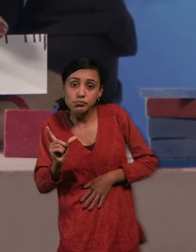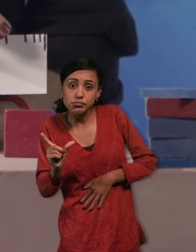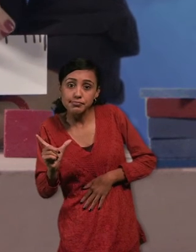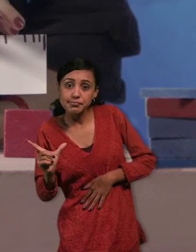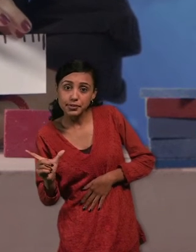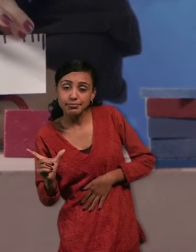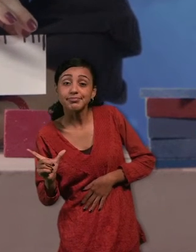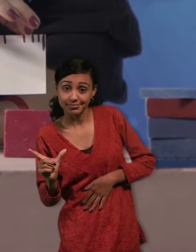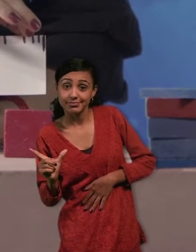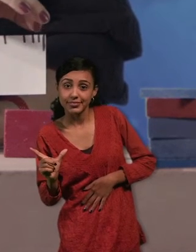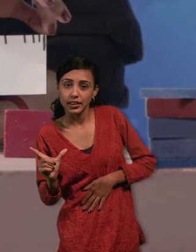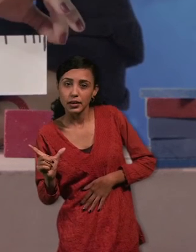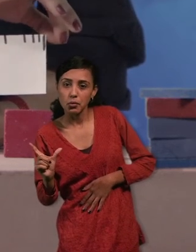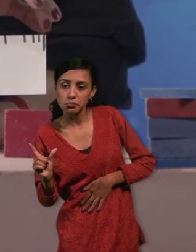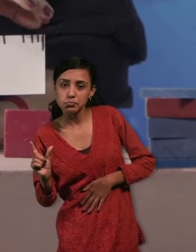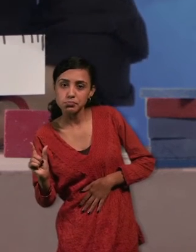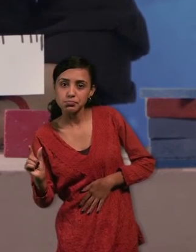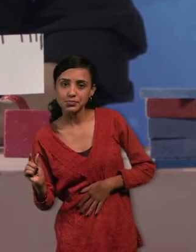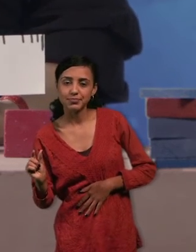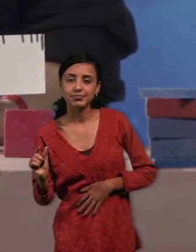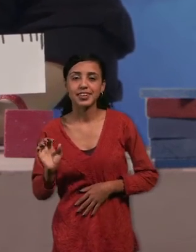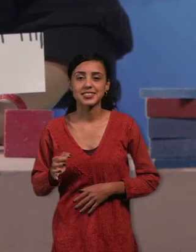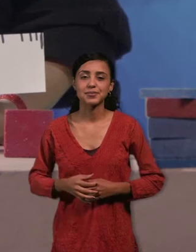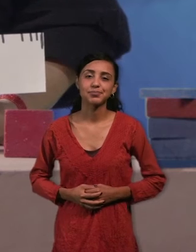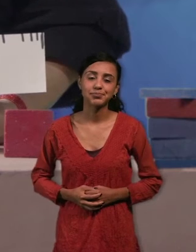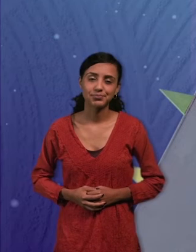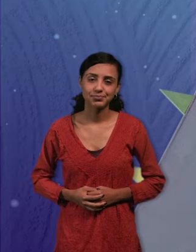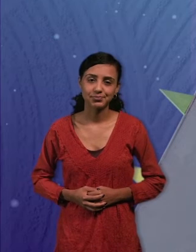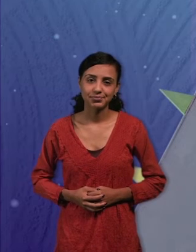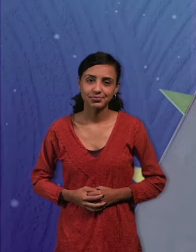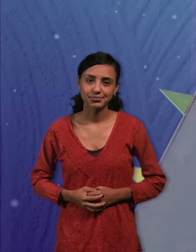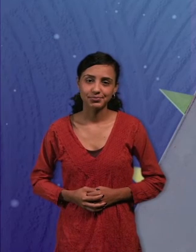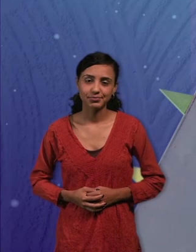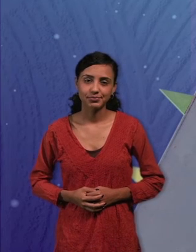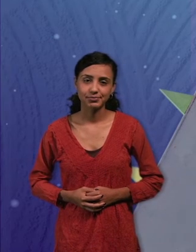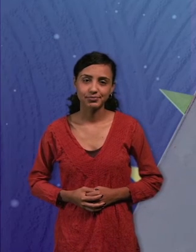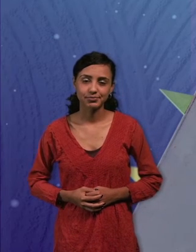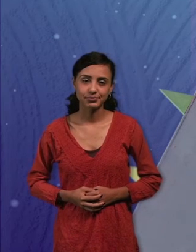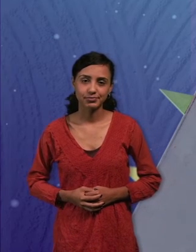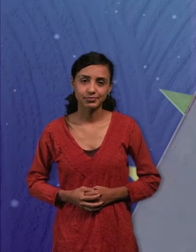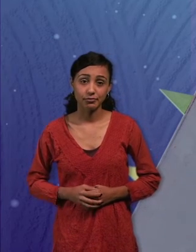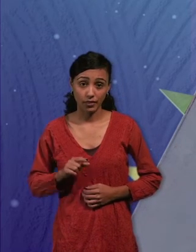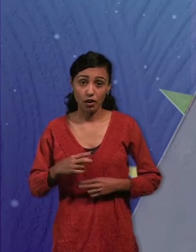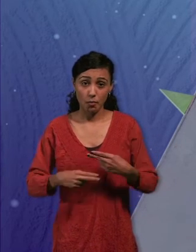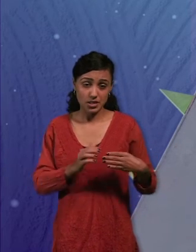más amplio, se empieza a reducir. Se pasa y recuperan. Vamos a hacer la animación siguiendo las reglas paso a paso.